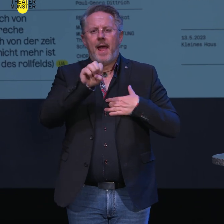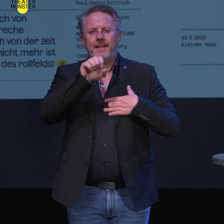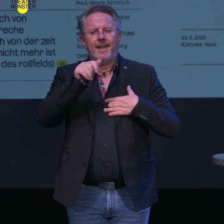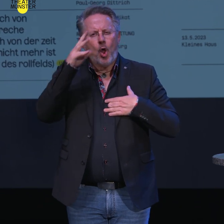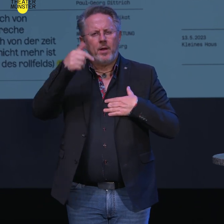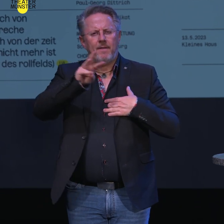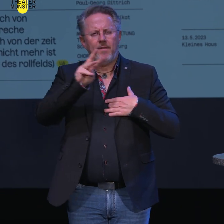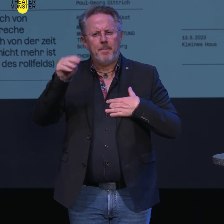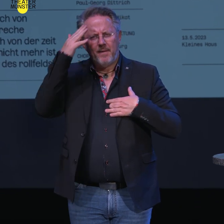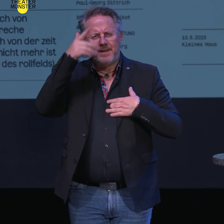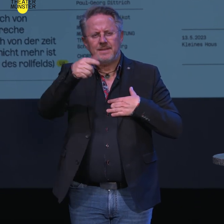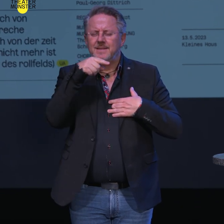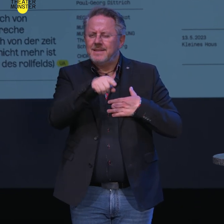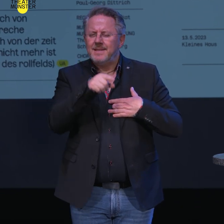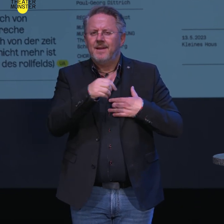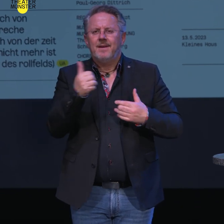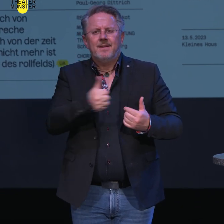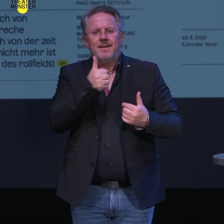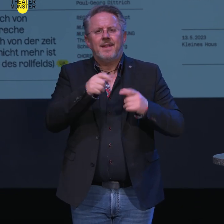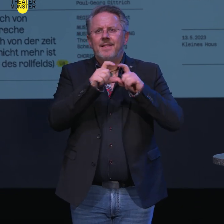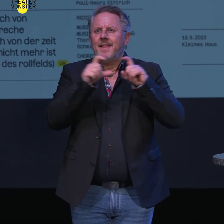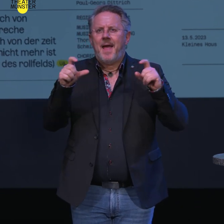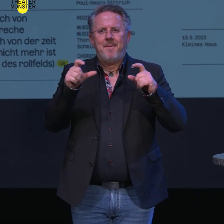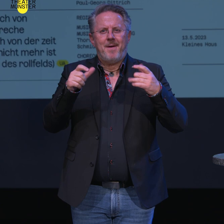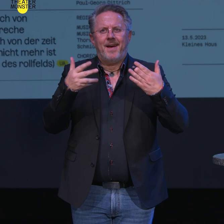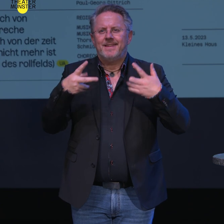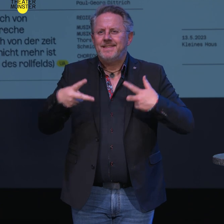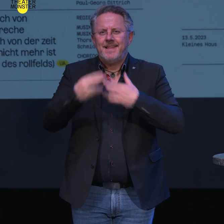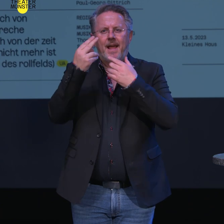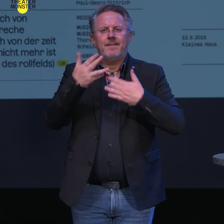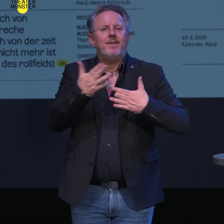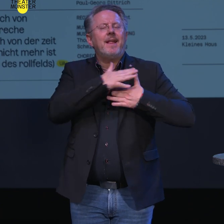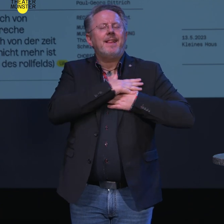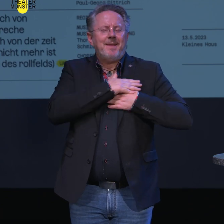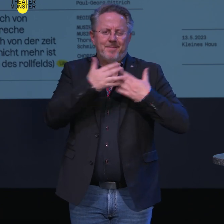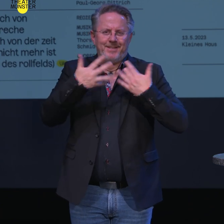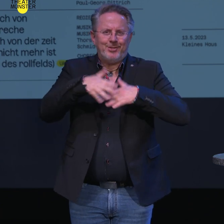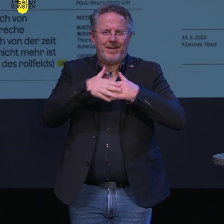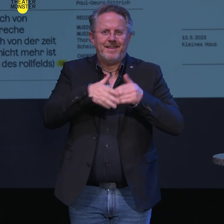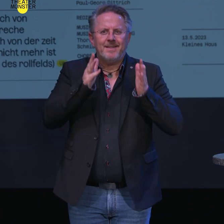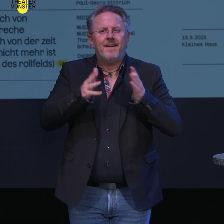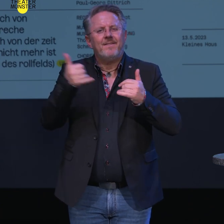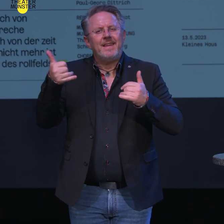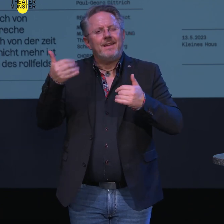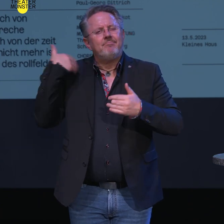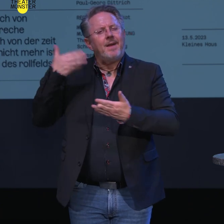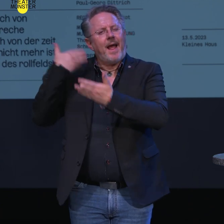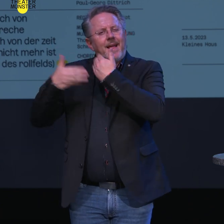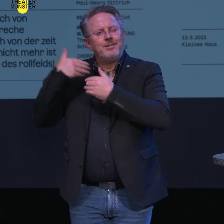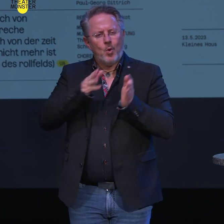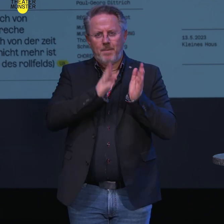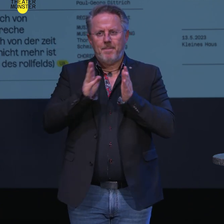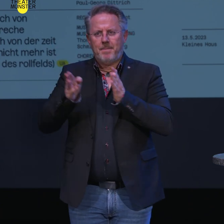Eine ebenso intime wie rasant erzählte Szenenfolge von Liebesgeschichten, die die Generationen untereinander verschränkt und verbindet.